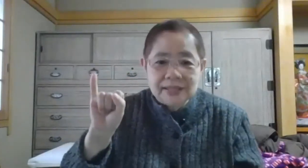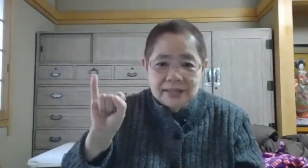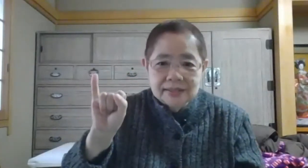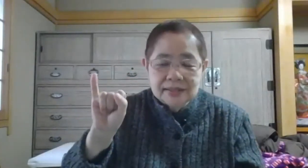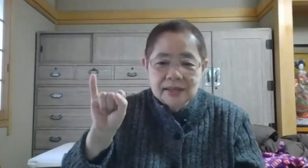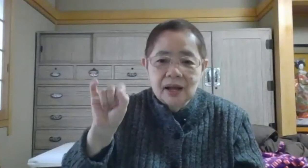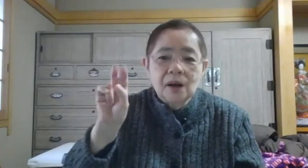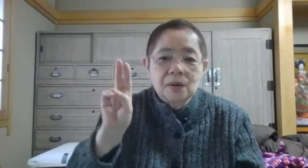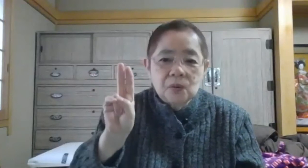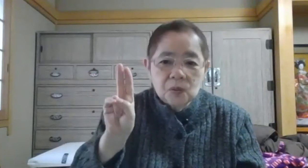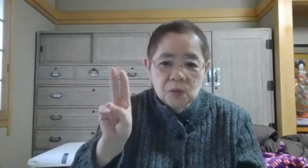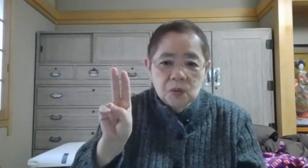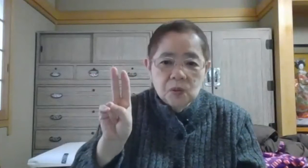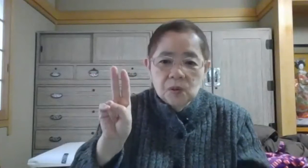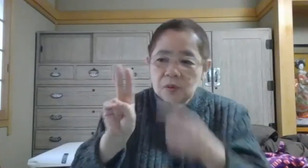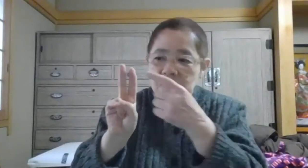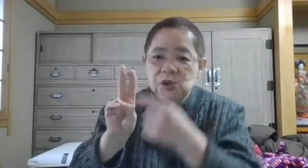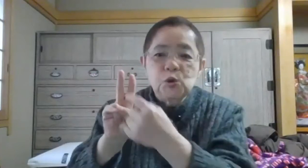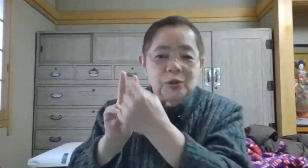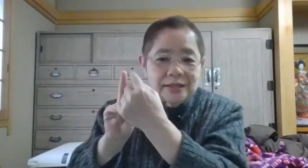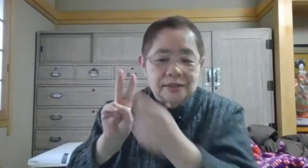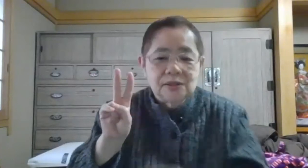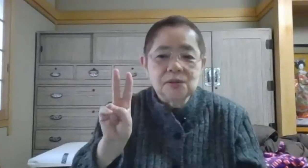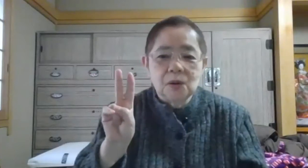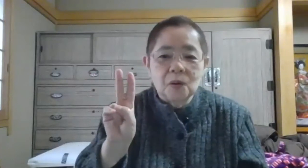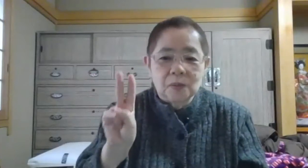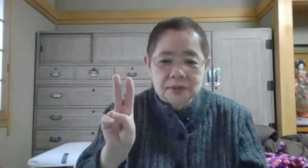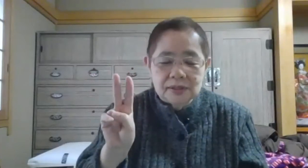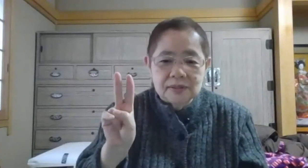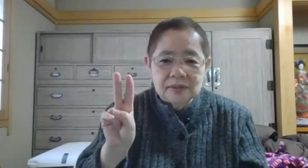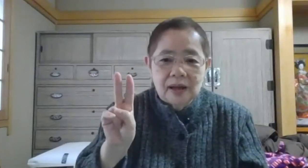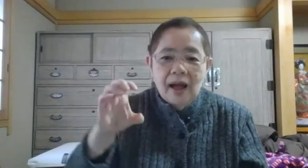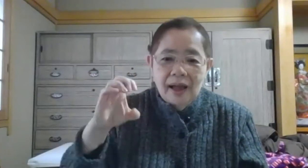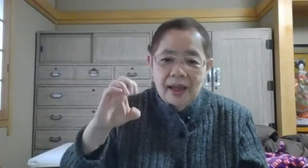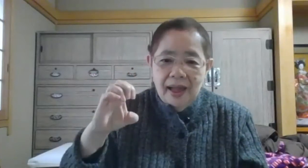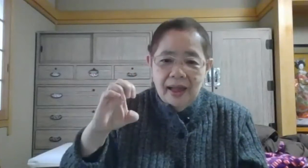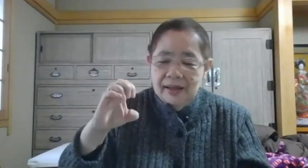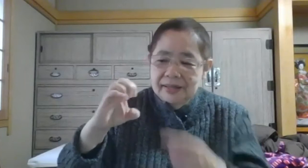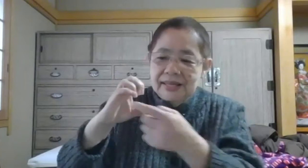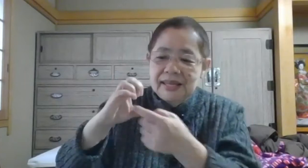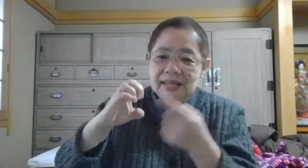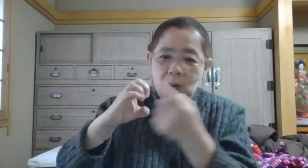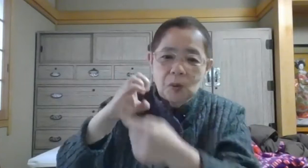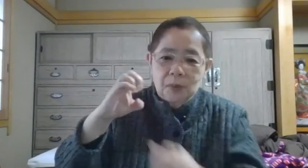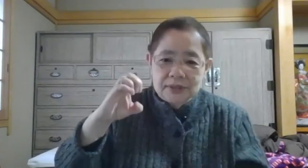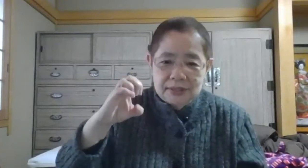ですうゆうですゆうの小文字えいの小文字